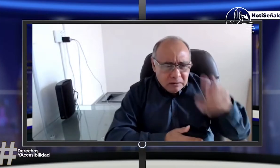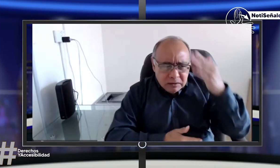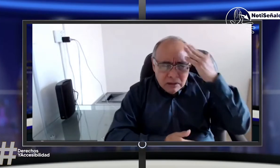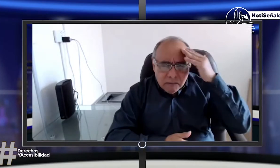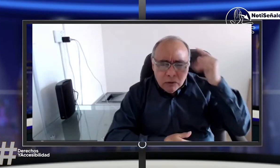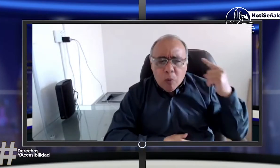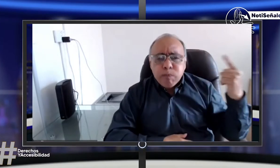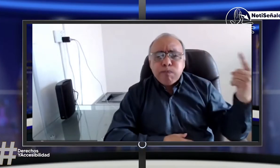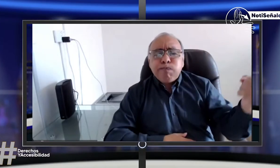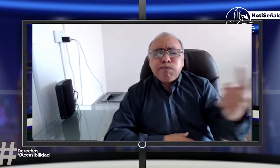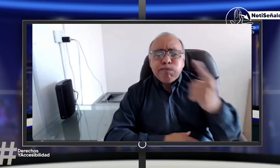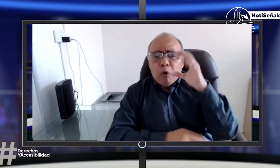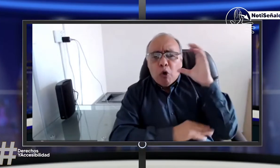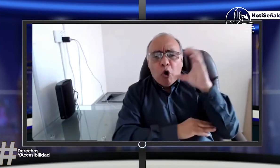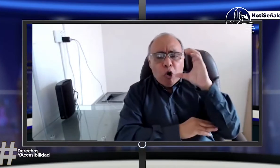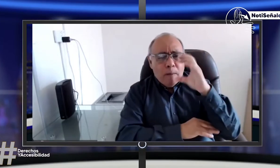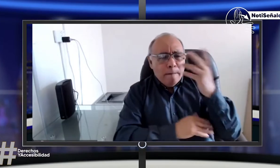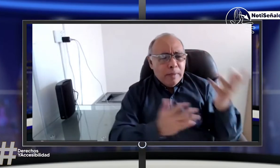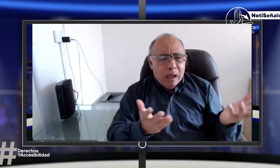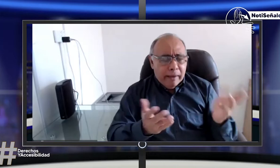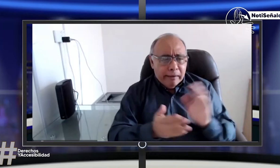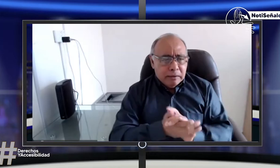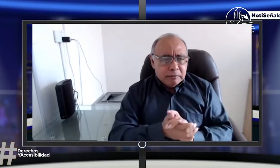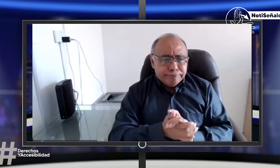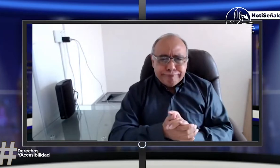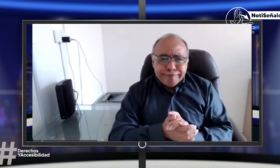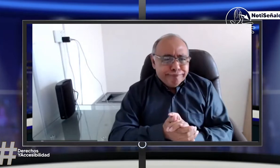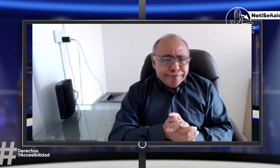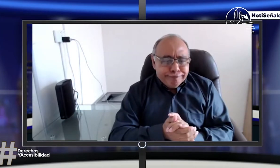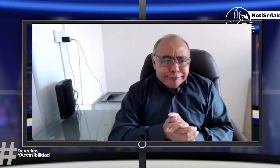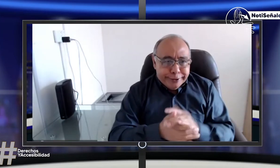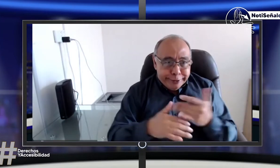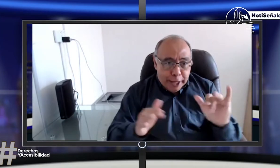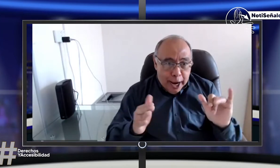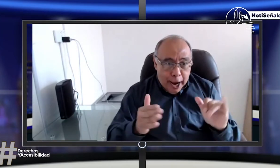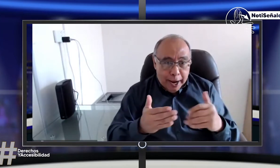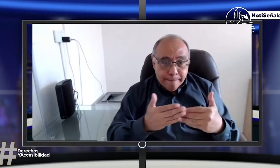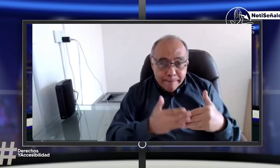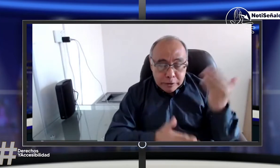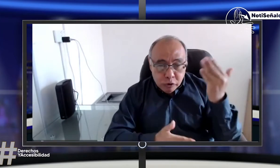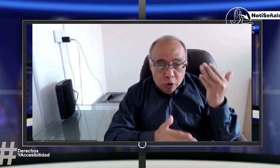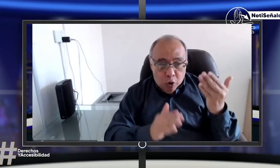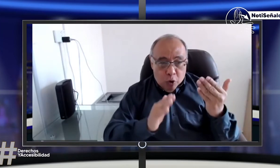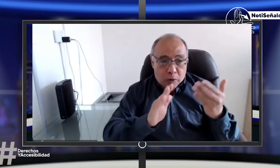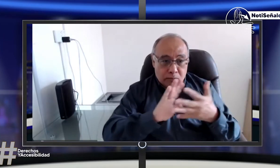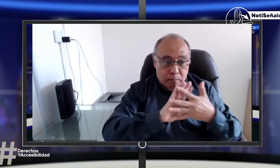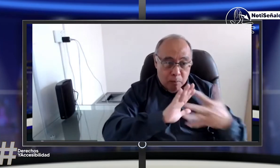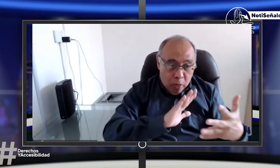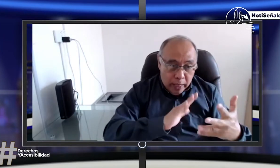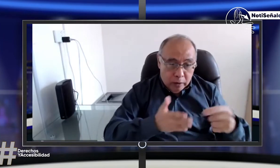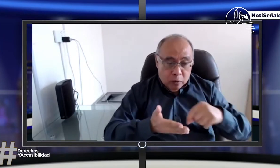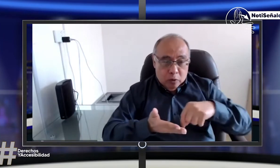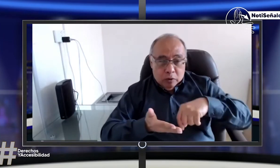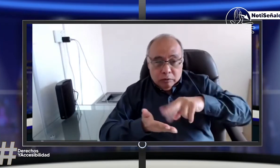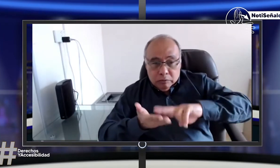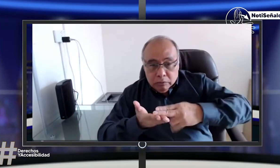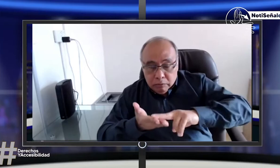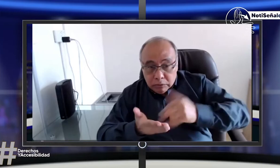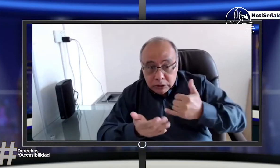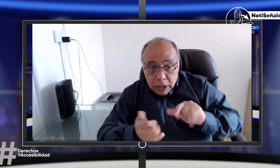¿Qué está sucediendo? Por ejemplo, nos damos cuenta que a lo largo del territorio nacional vemos que cuando